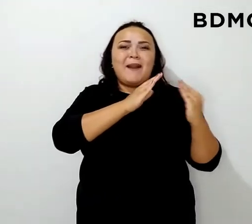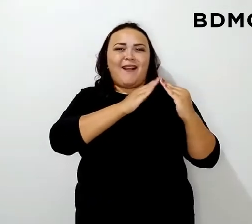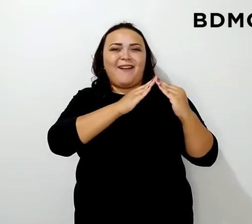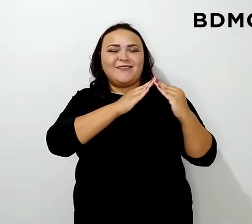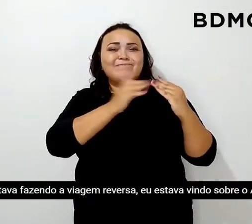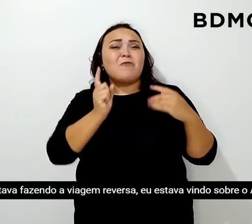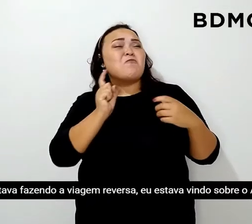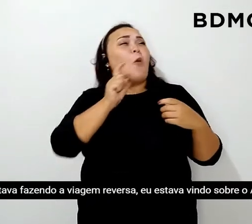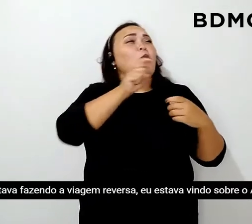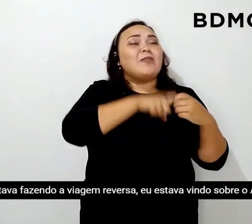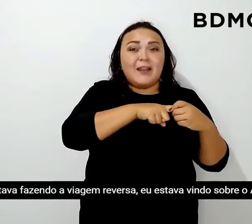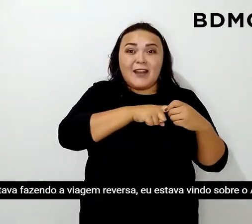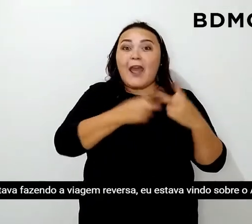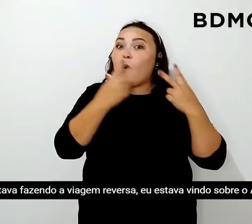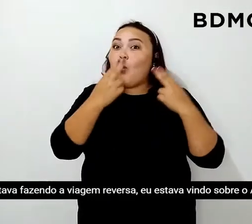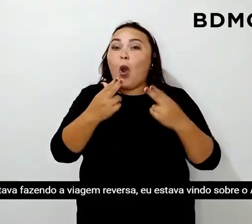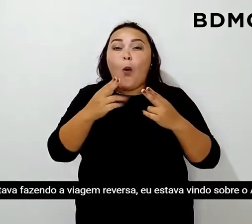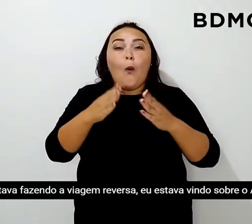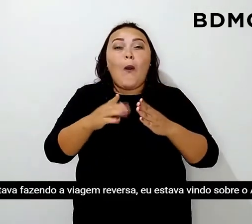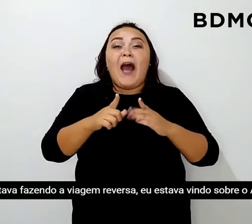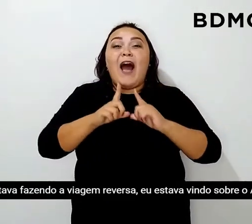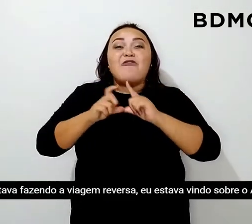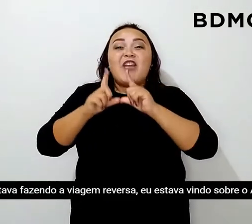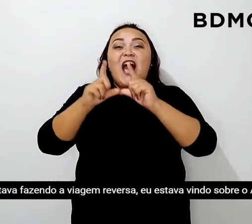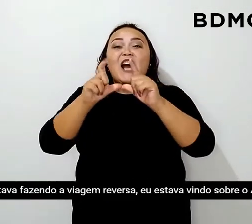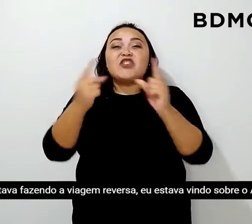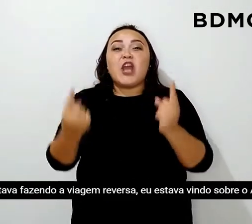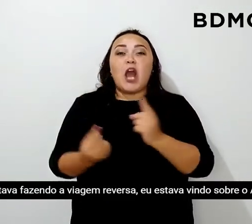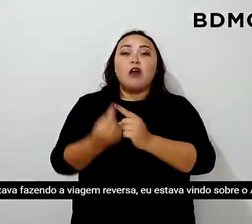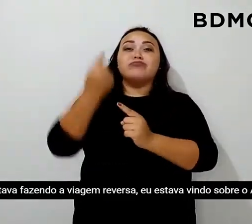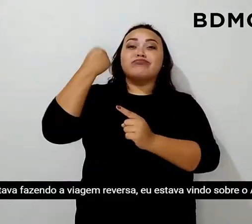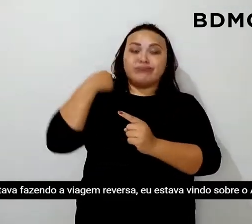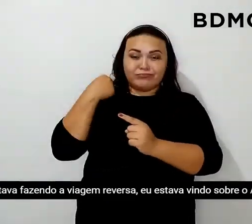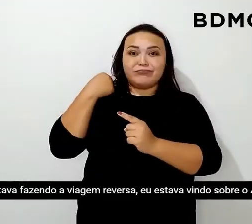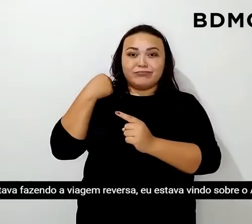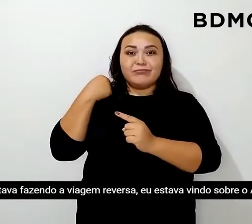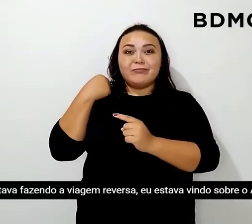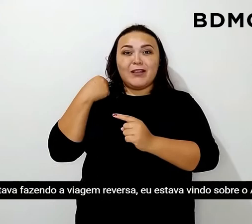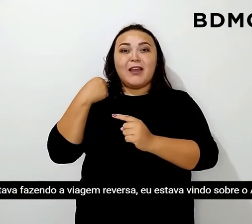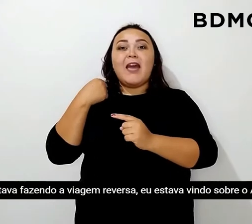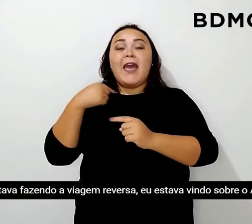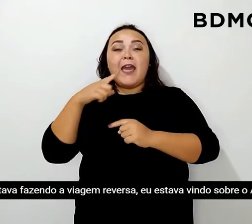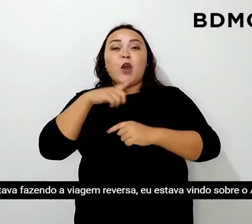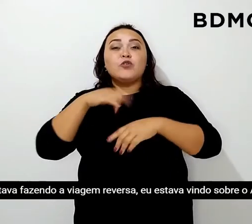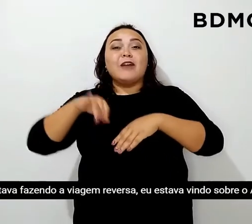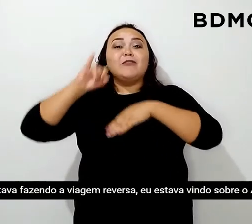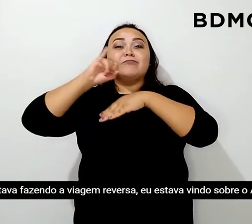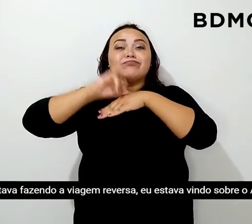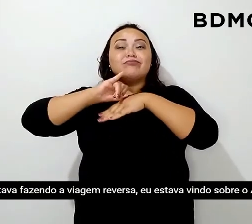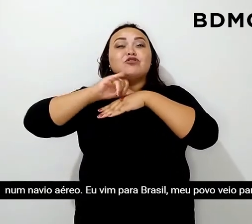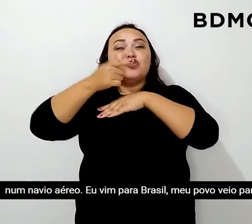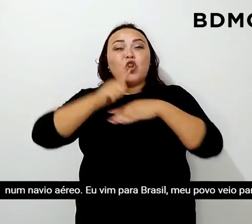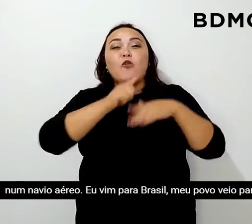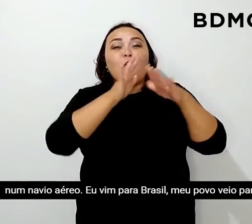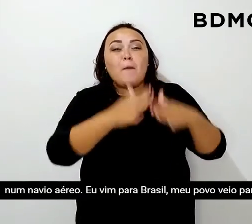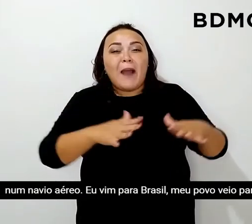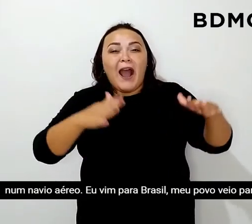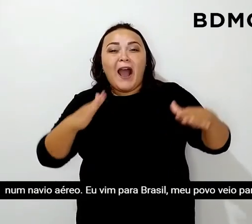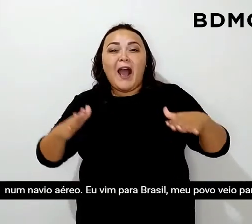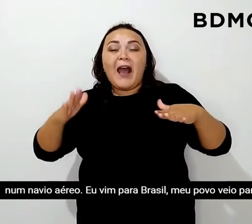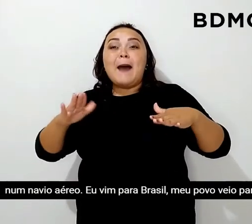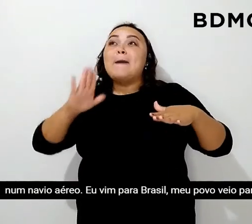casa, eu estava fazendo a viagem reversa, eu estava vindo sobre o Atlântico